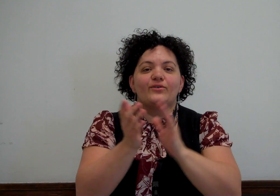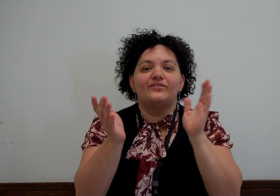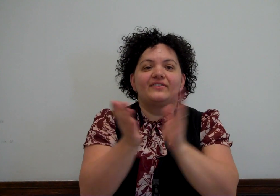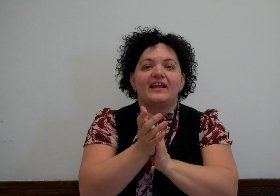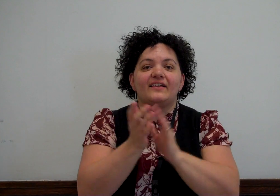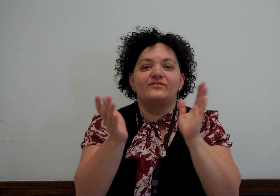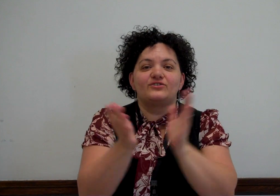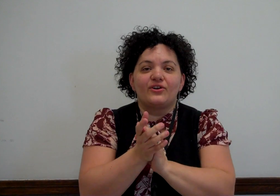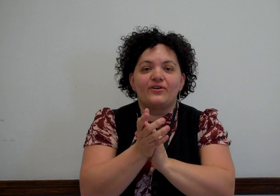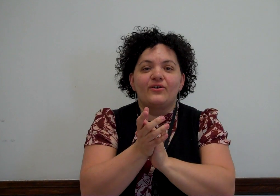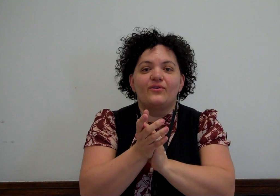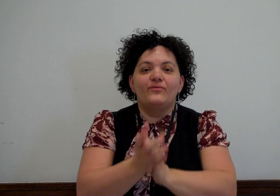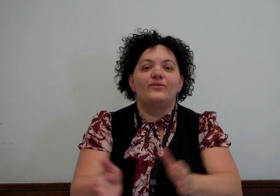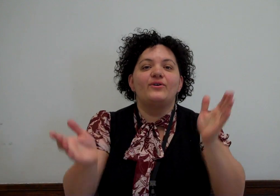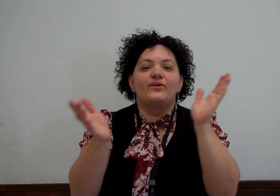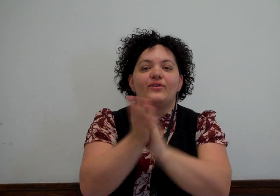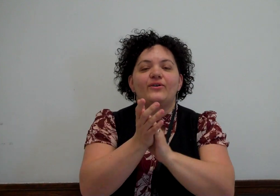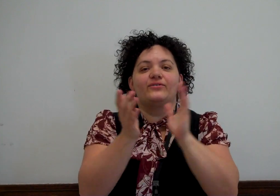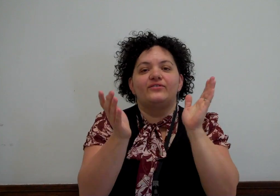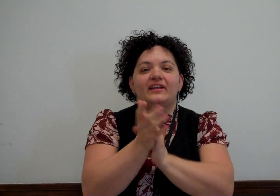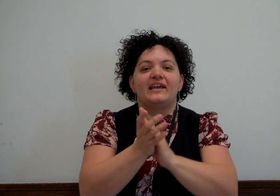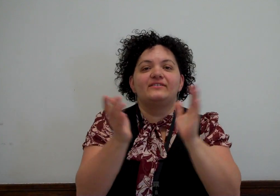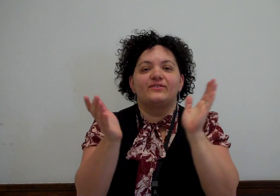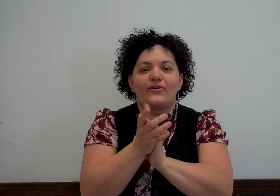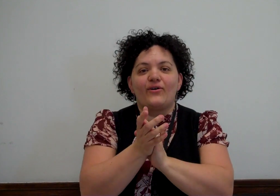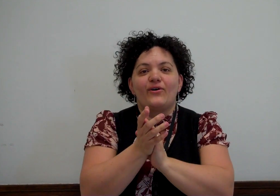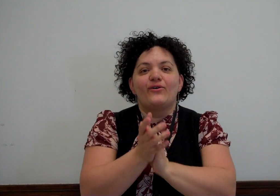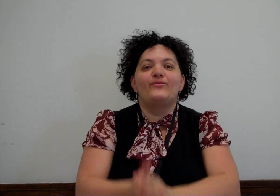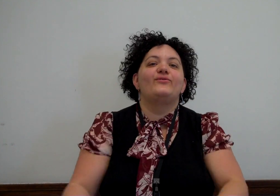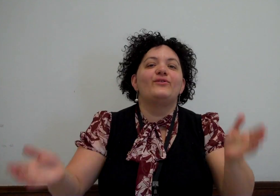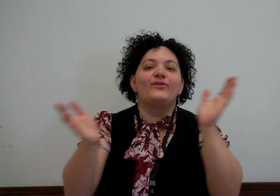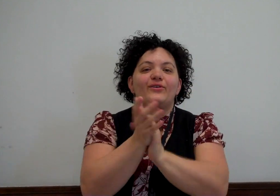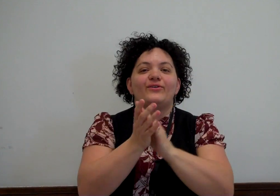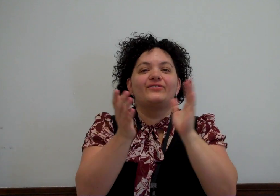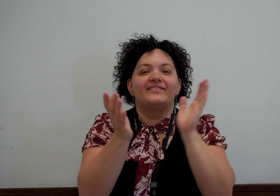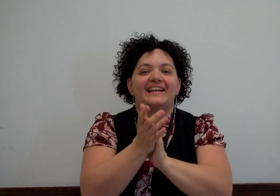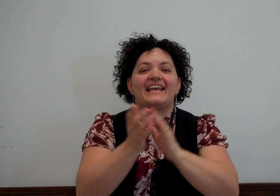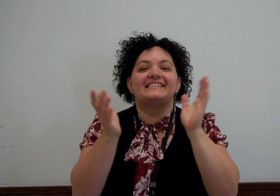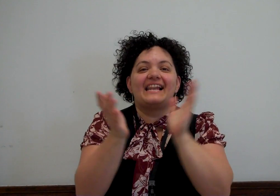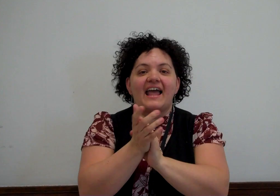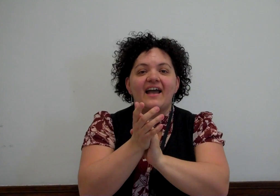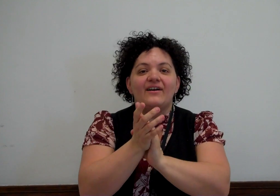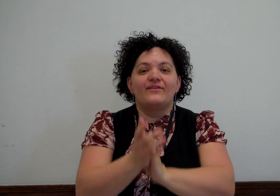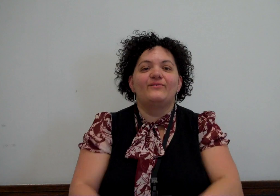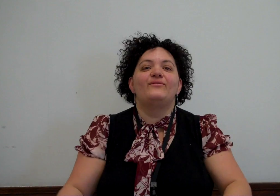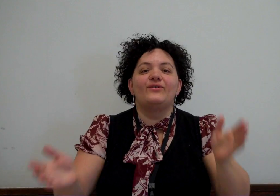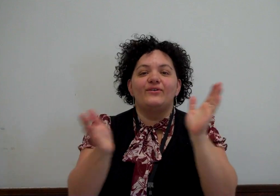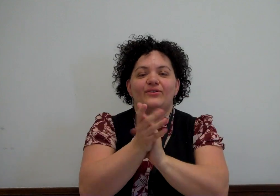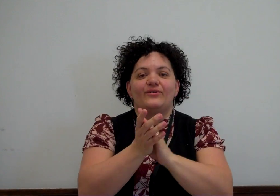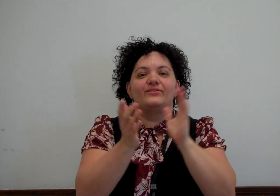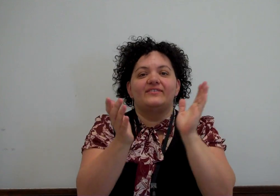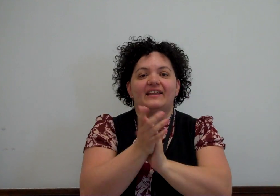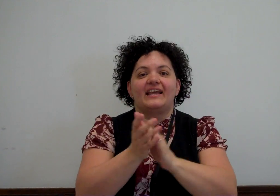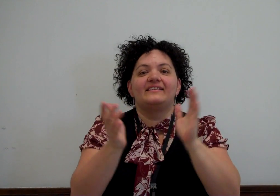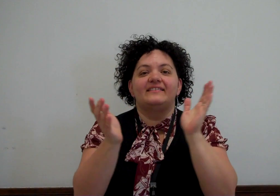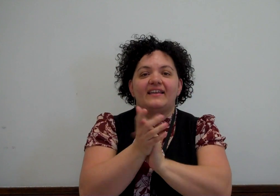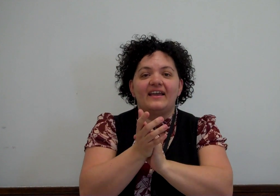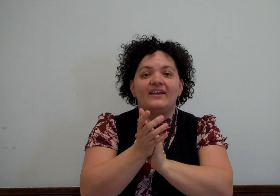2, 3, cho, 1, 2, 3, co, 1, 2, 3, la, 1, 2, 3, te,